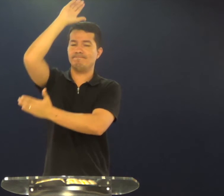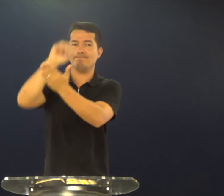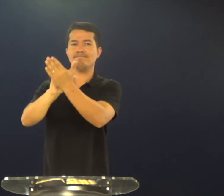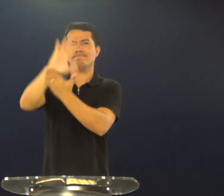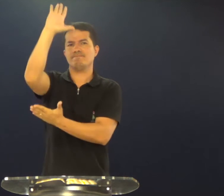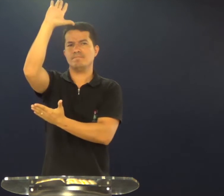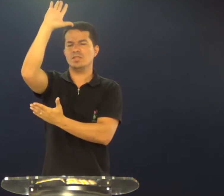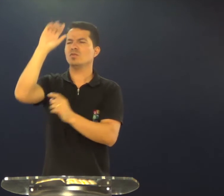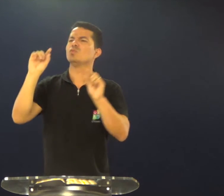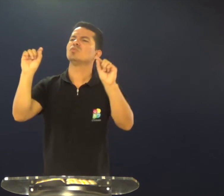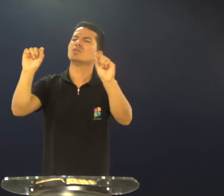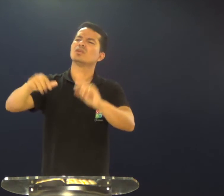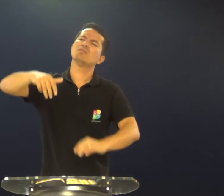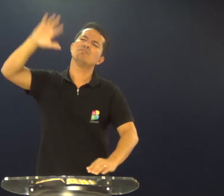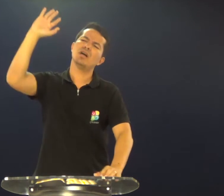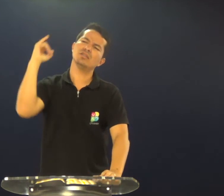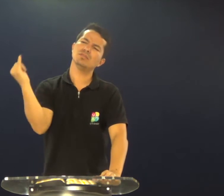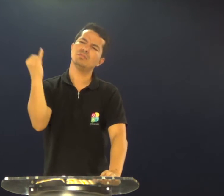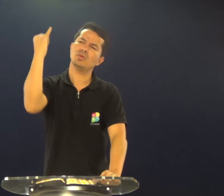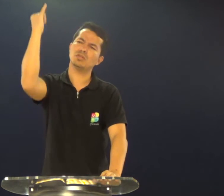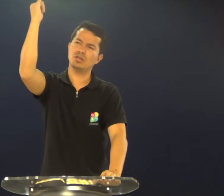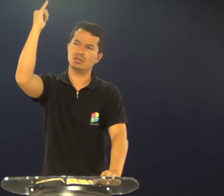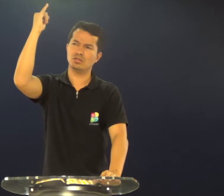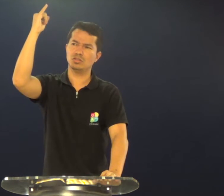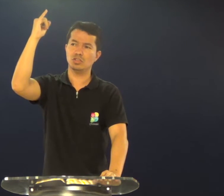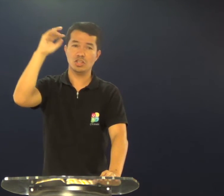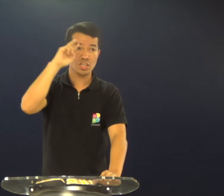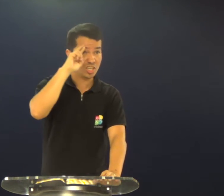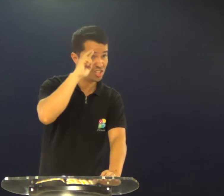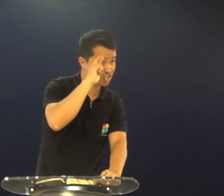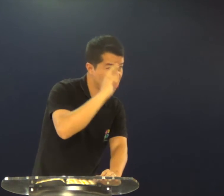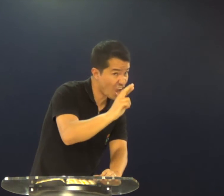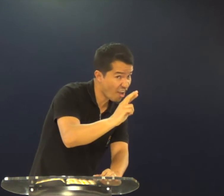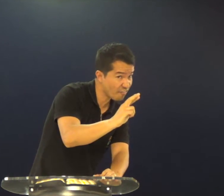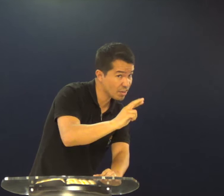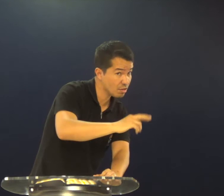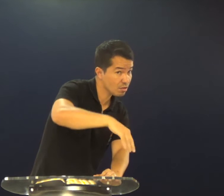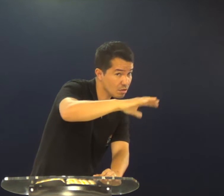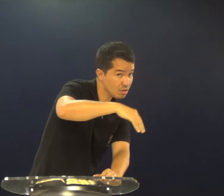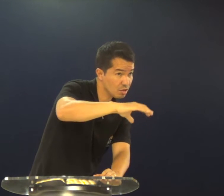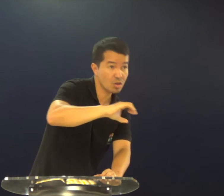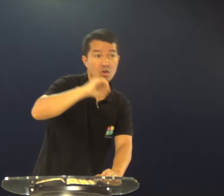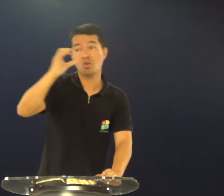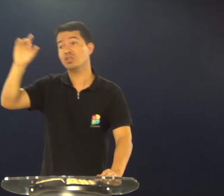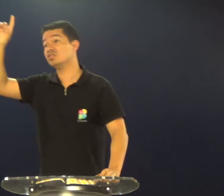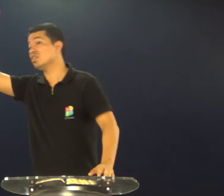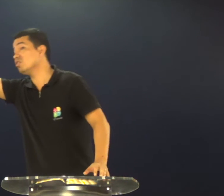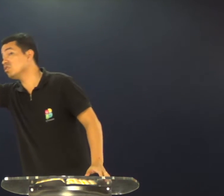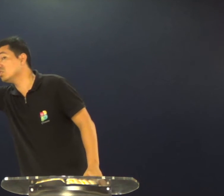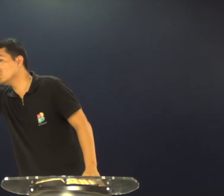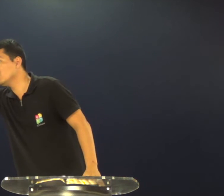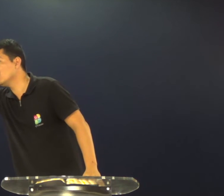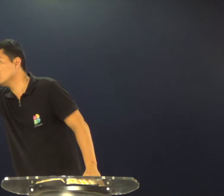correto? Você é demitido, mas o que é mais importante? O seu chefe, ou Deus?